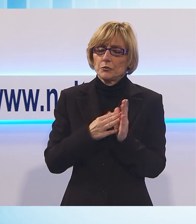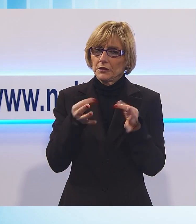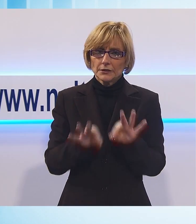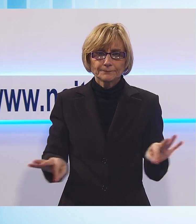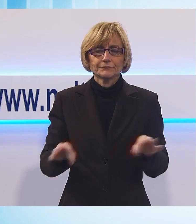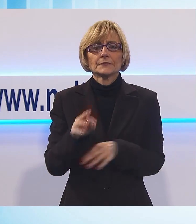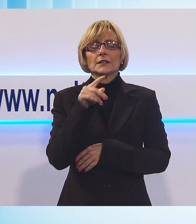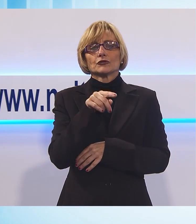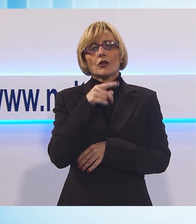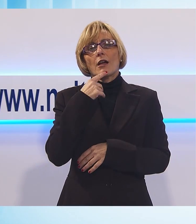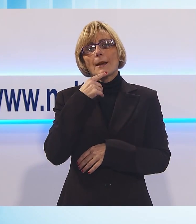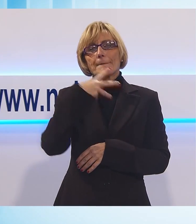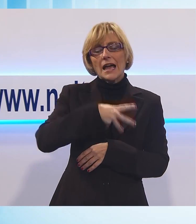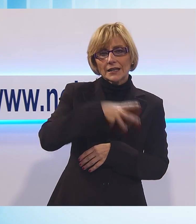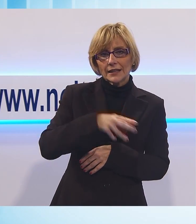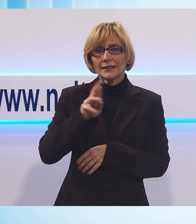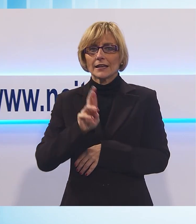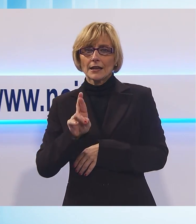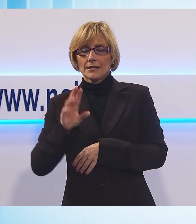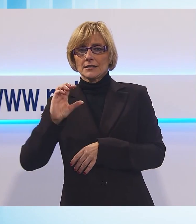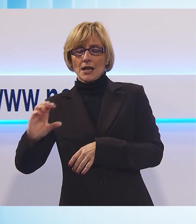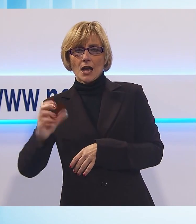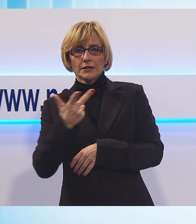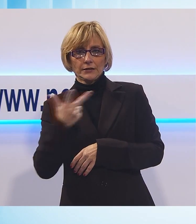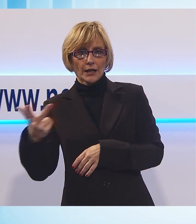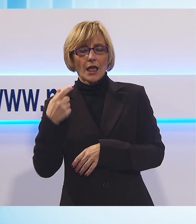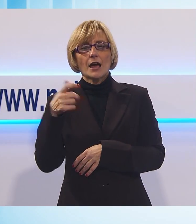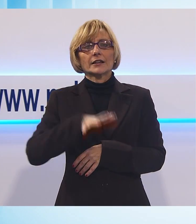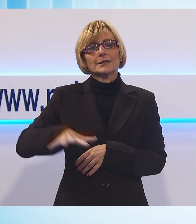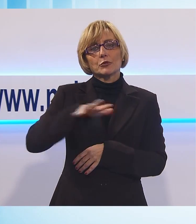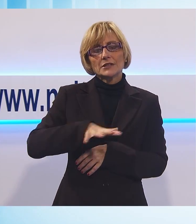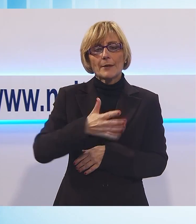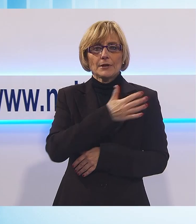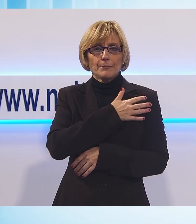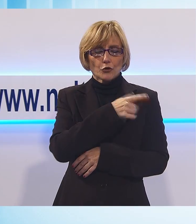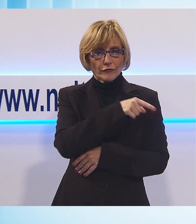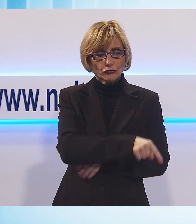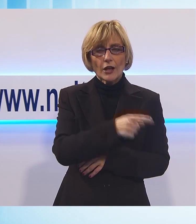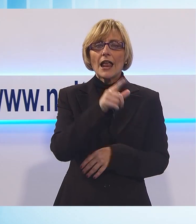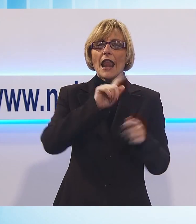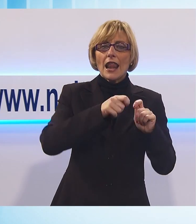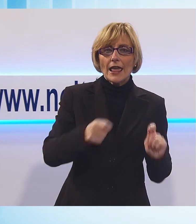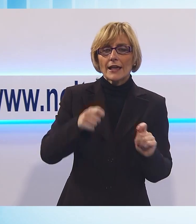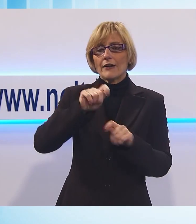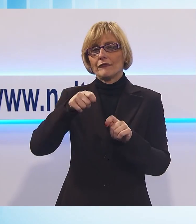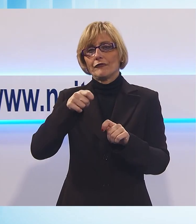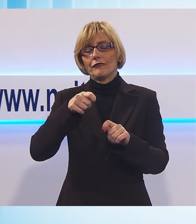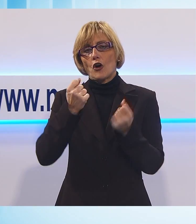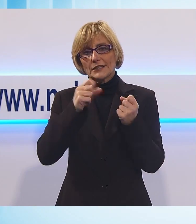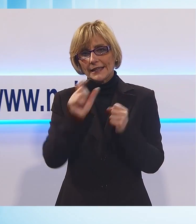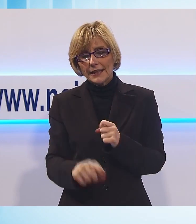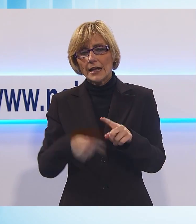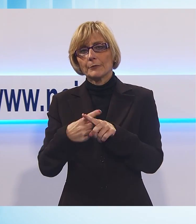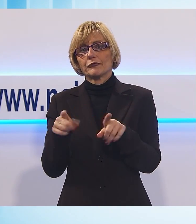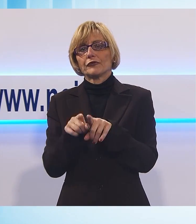Recaldin, Maurizio Marchetti e Marco Chiari, responsabili provinciali rispettivamente di Lega, Forza Italia e Fratelli d